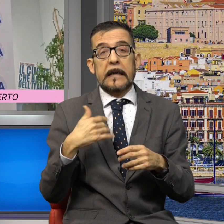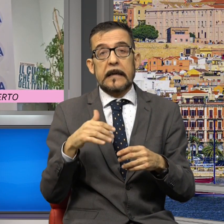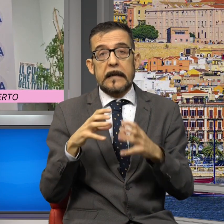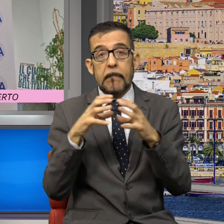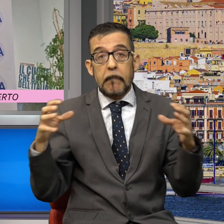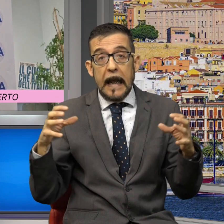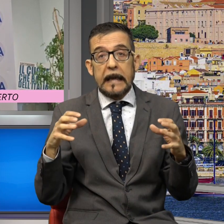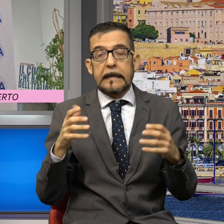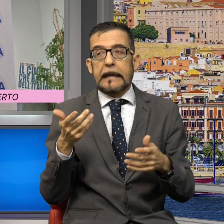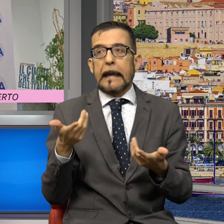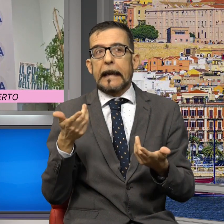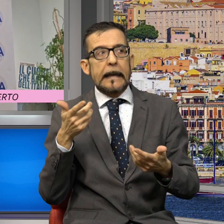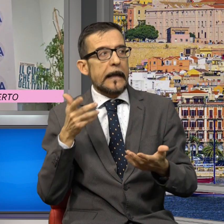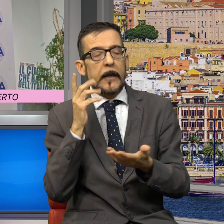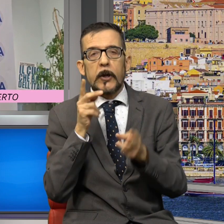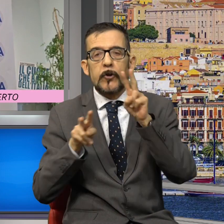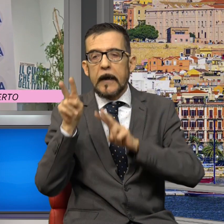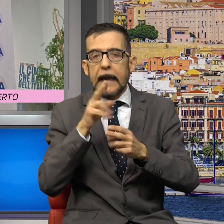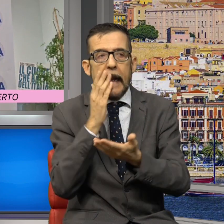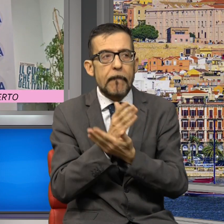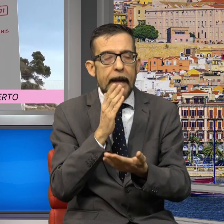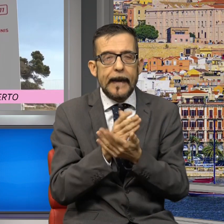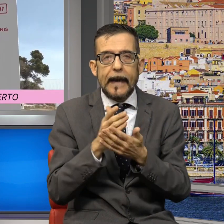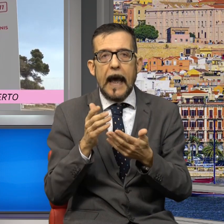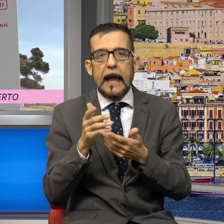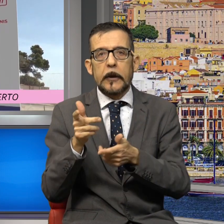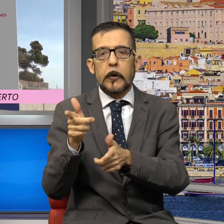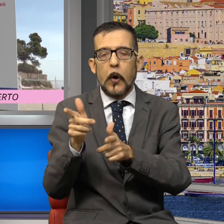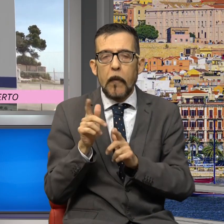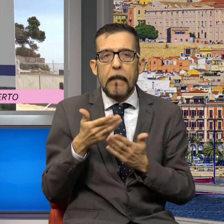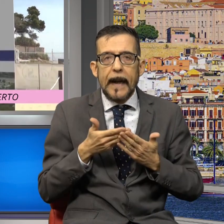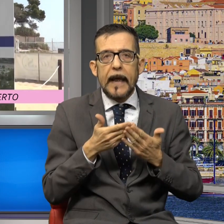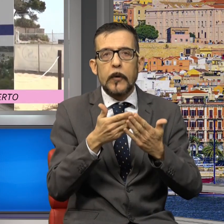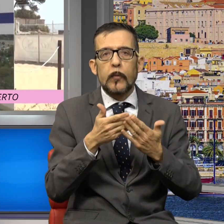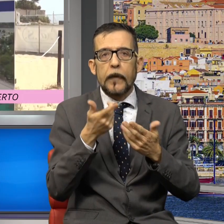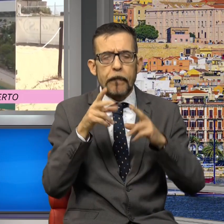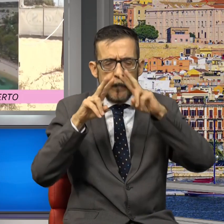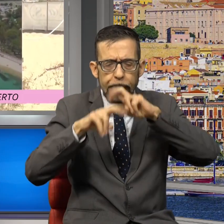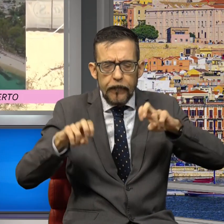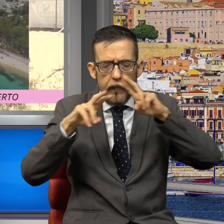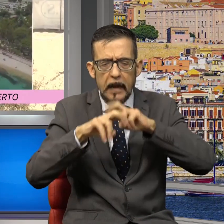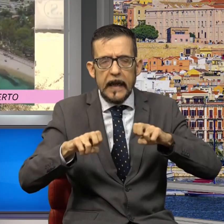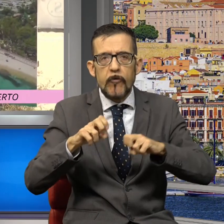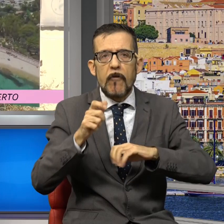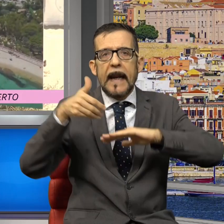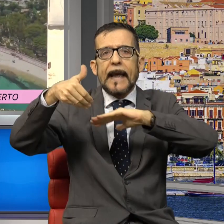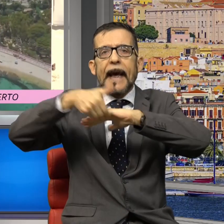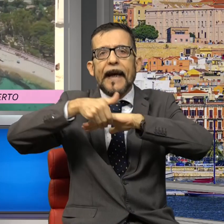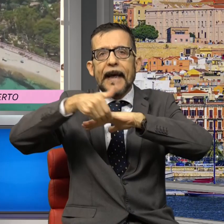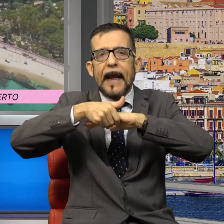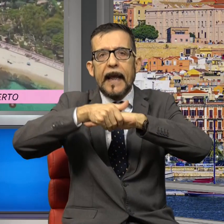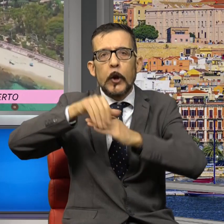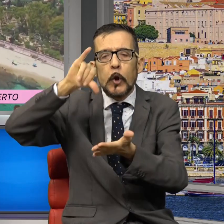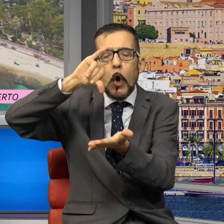stare sul mercato e consolidare la propria attività. La ricerca, dettagliata e precisa sul credito, redata dal Centro Studi della CNA